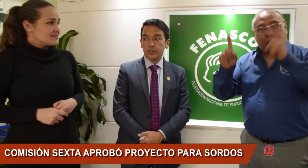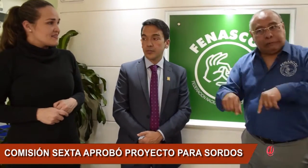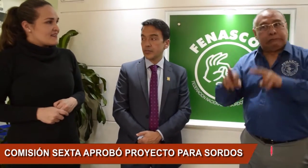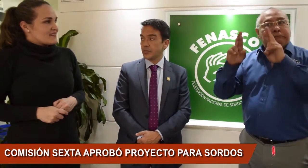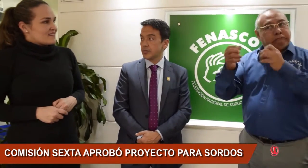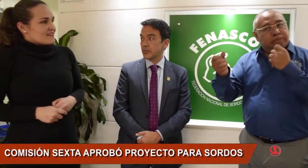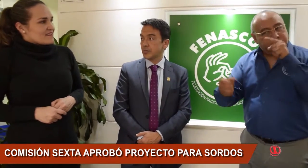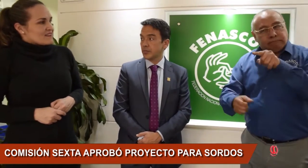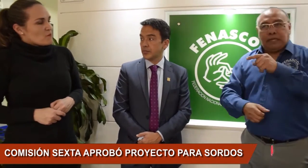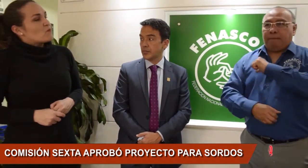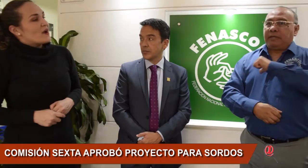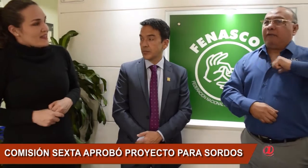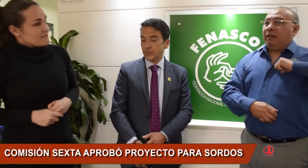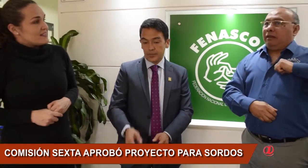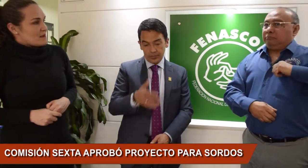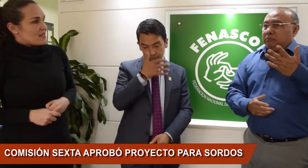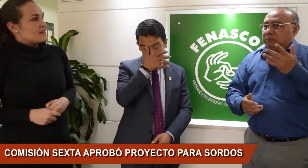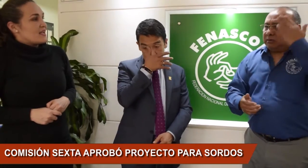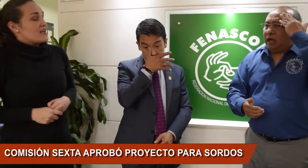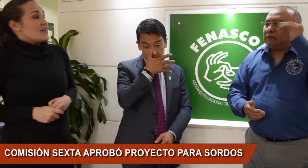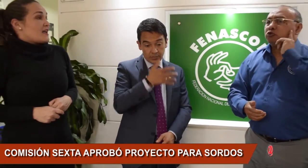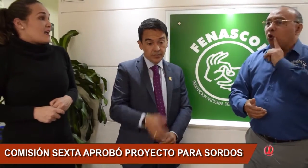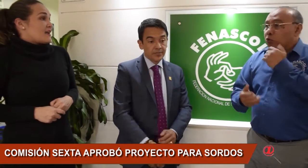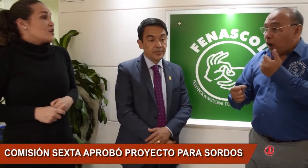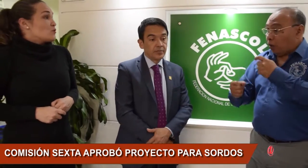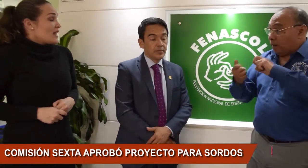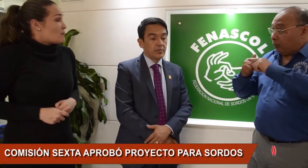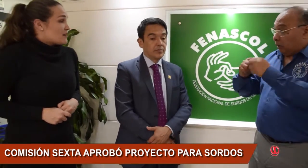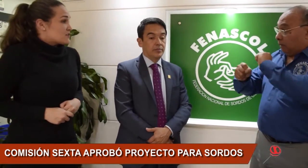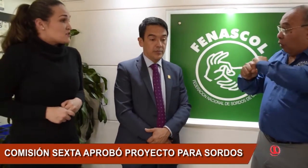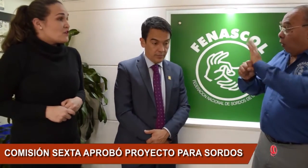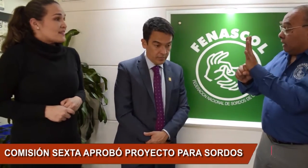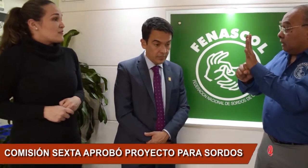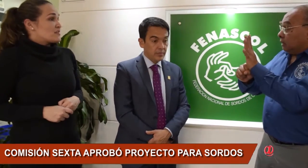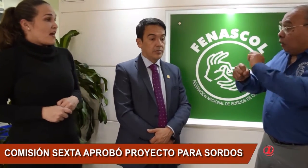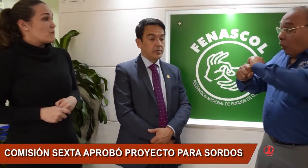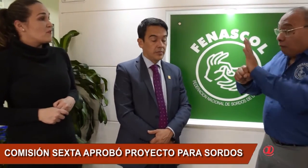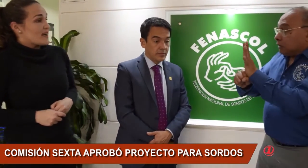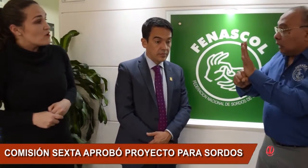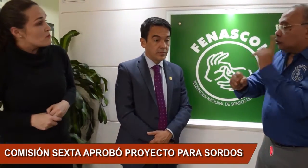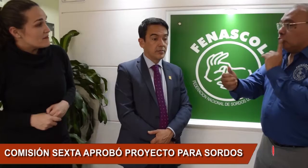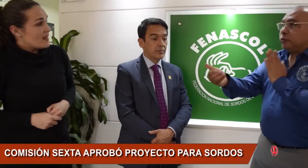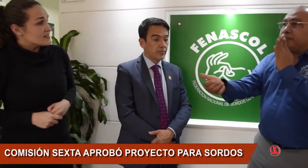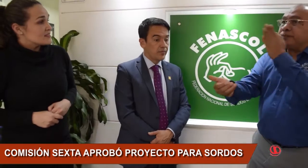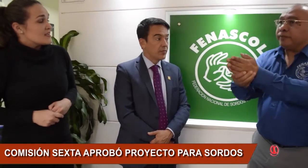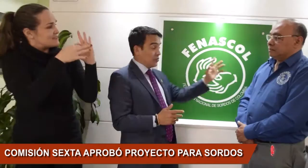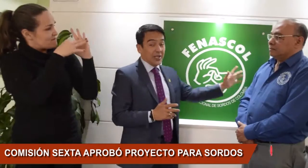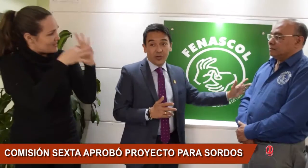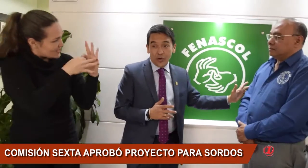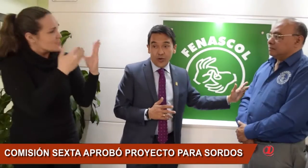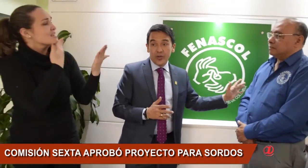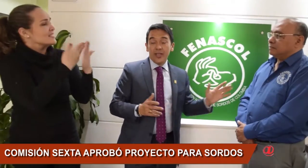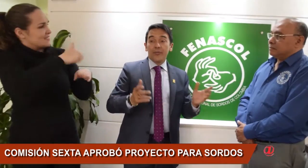entidades puedan finalmente incluir a la población sorda, tanto entidades públicas como privadas.